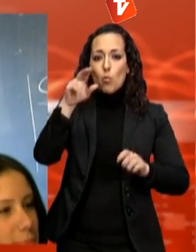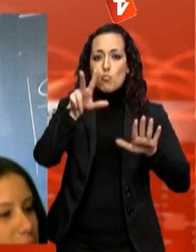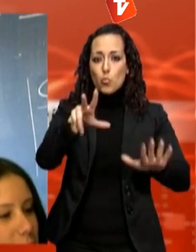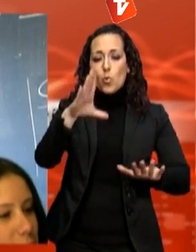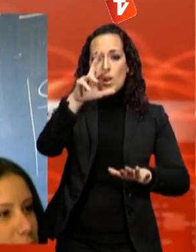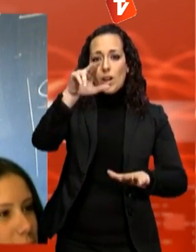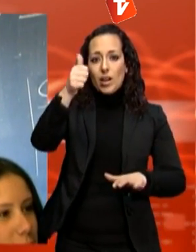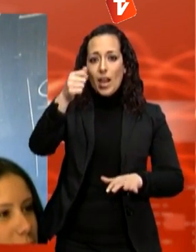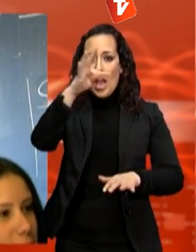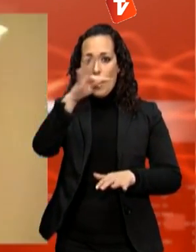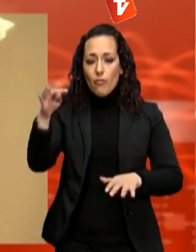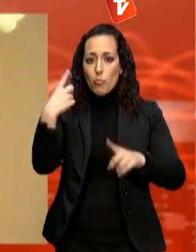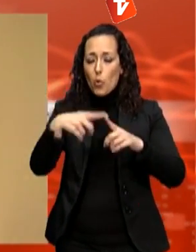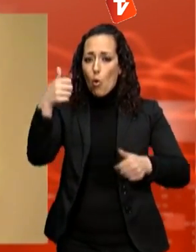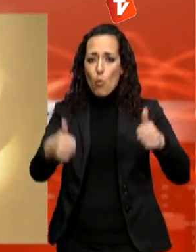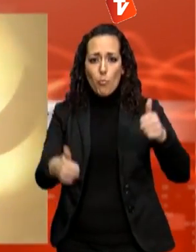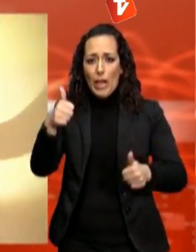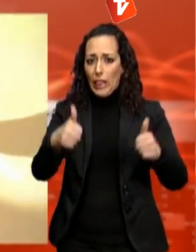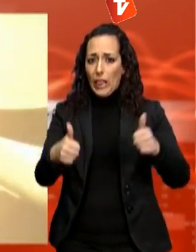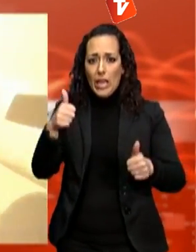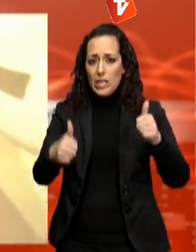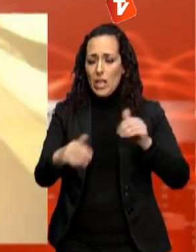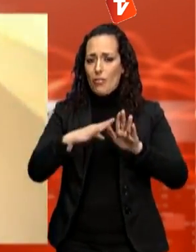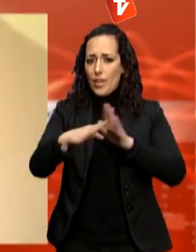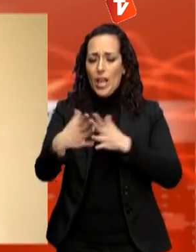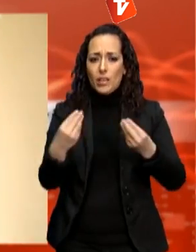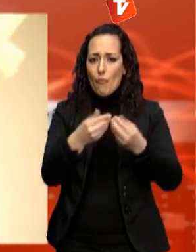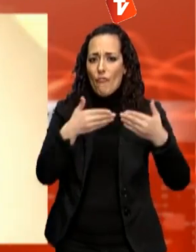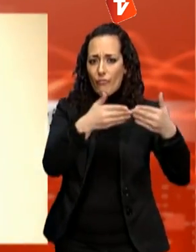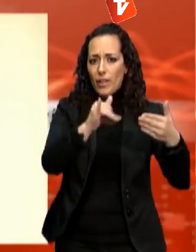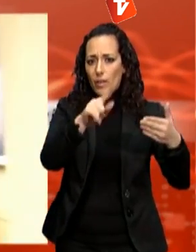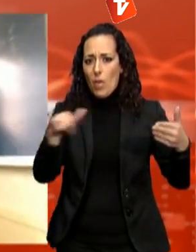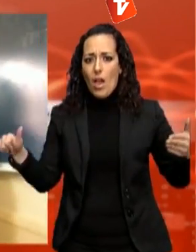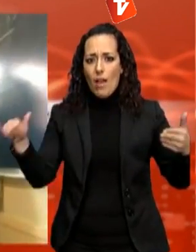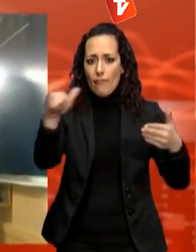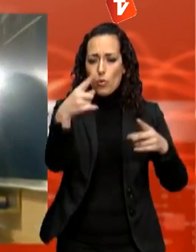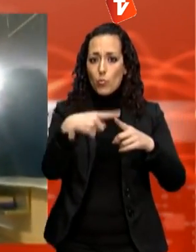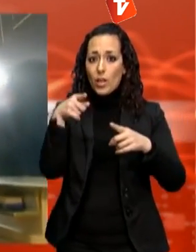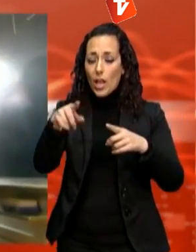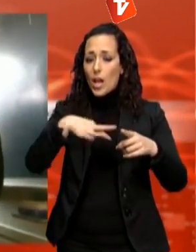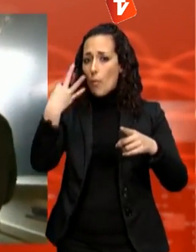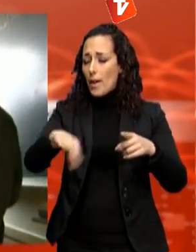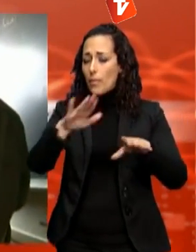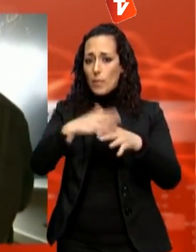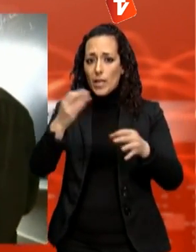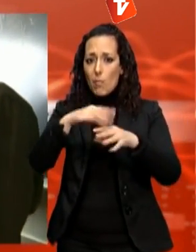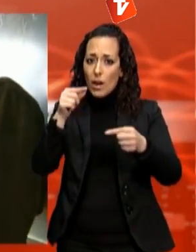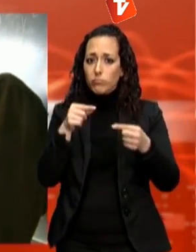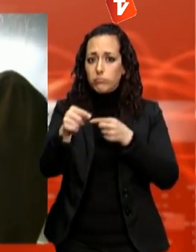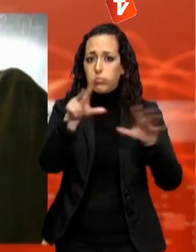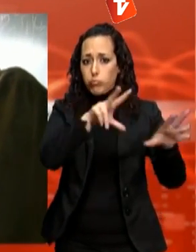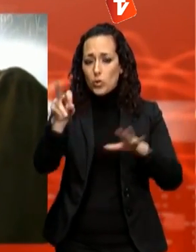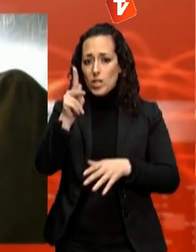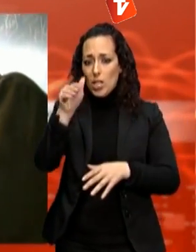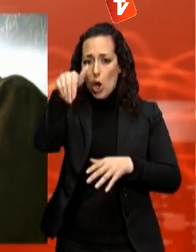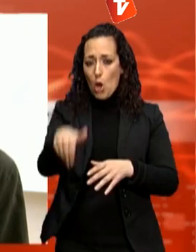capacitat per a 70 passatgers pot fer trajectes de fins a 800 quilòmetres amb la meitat de combustible d'un avió i una millor confortabilitat que